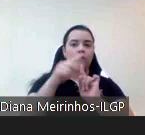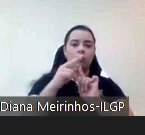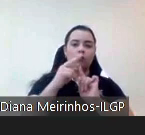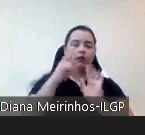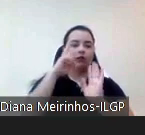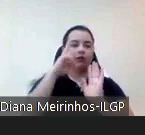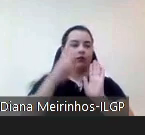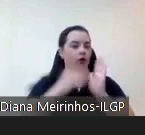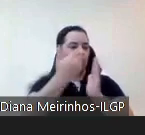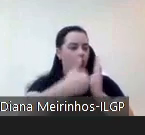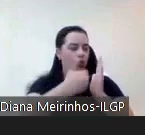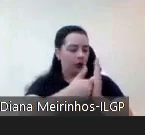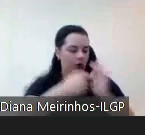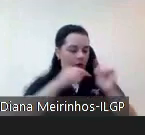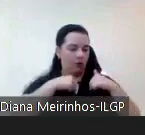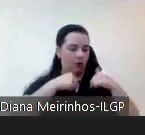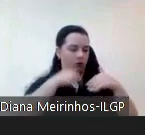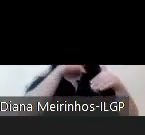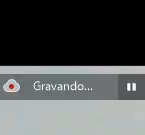internos no INA.